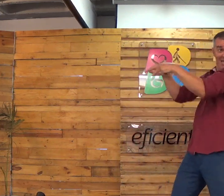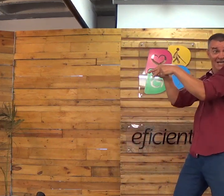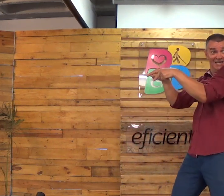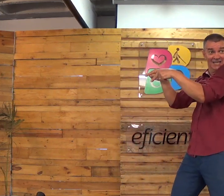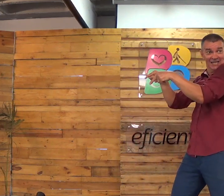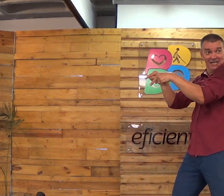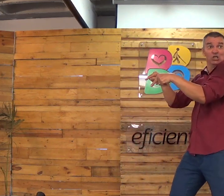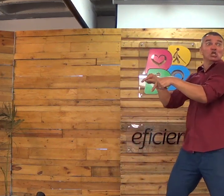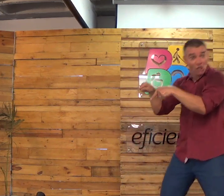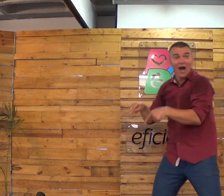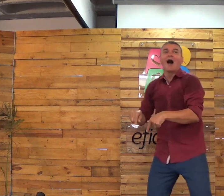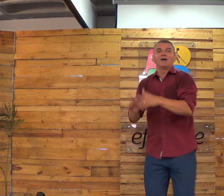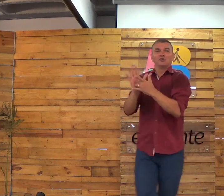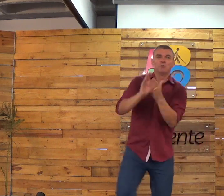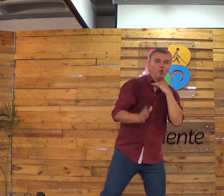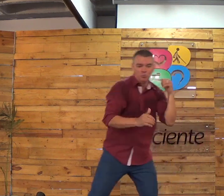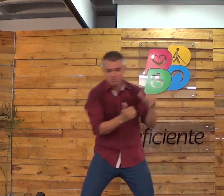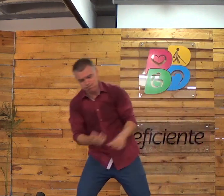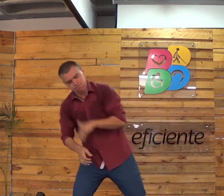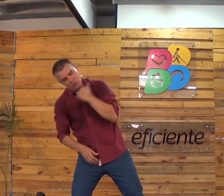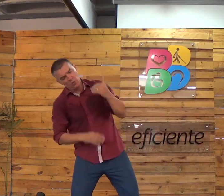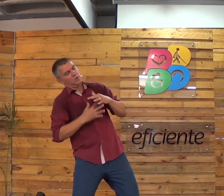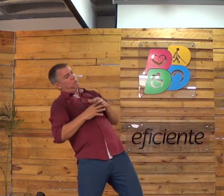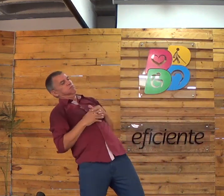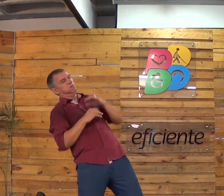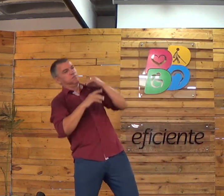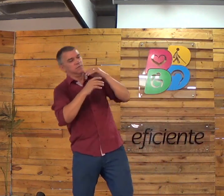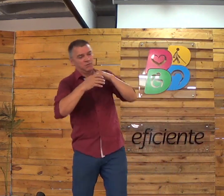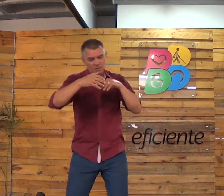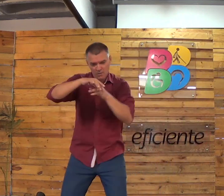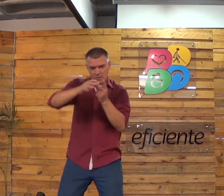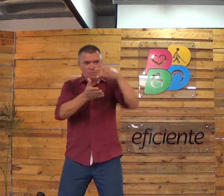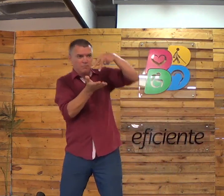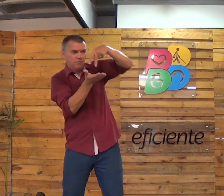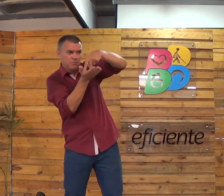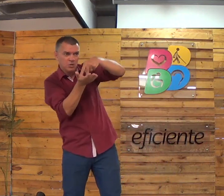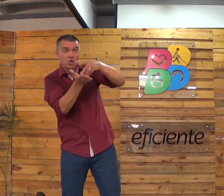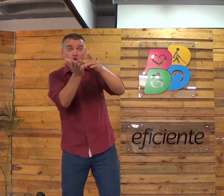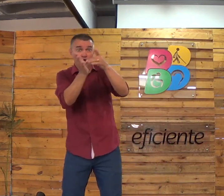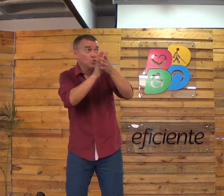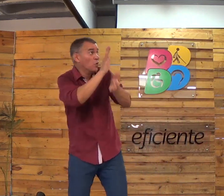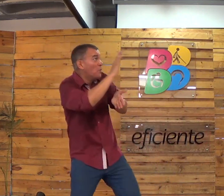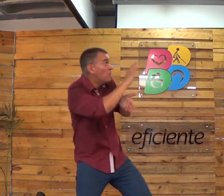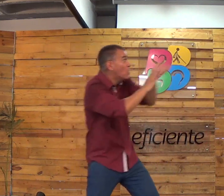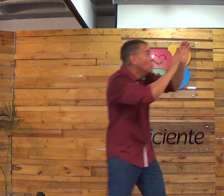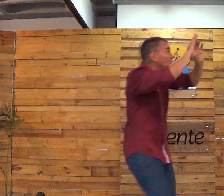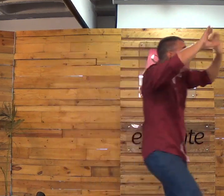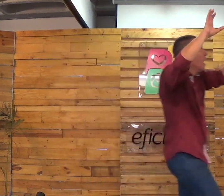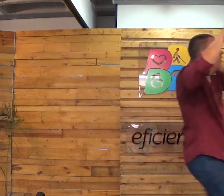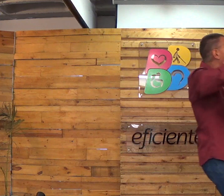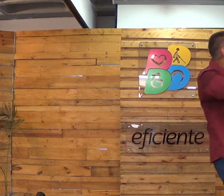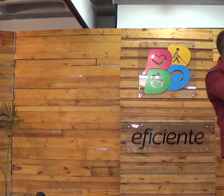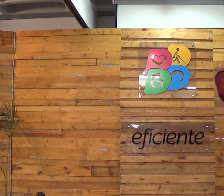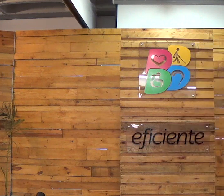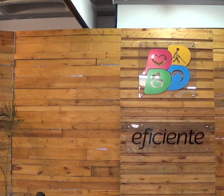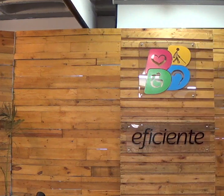mim? Me serve. Jesus foi morto, foi sepultado, mas ressurgiu, foi para o céu,